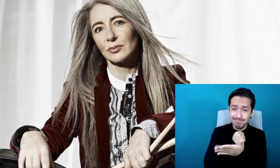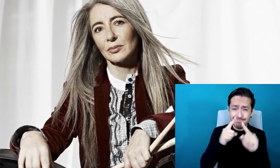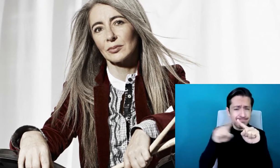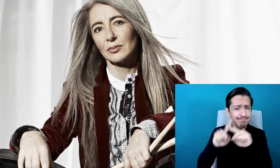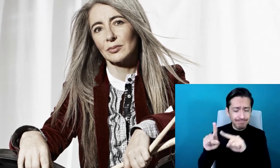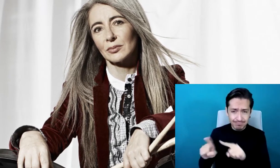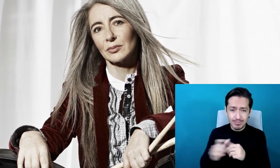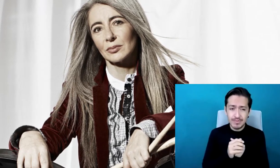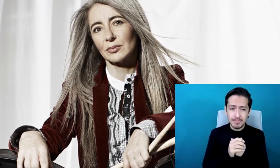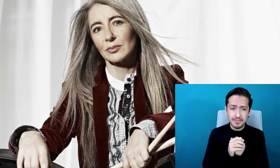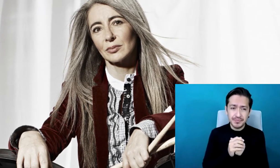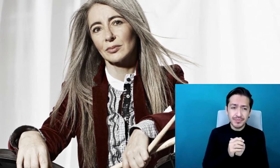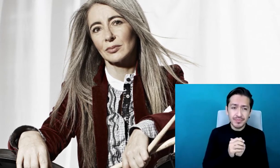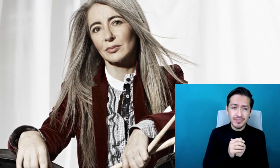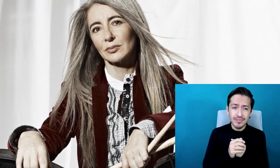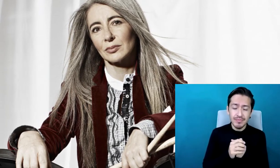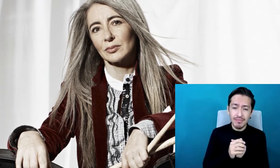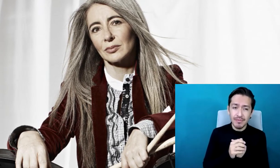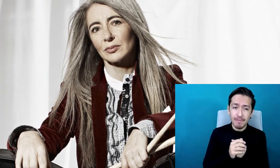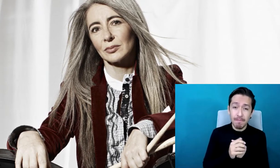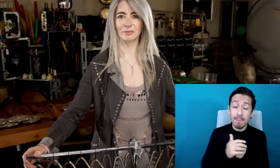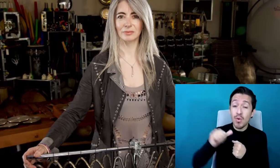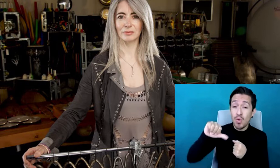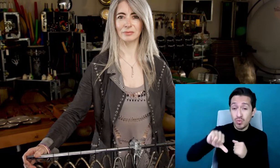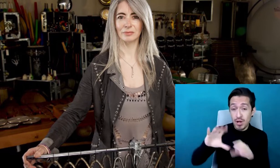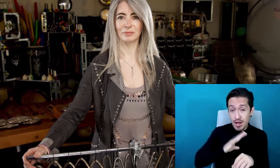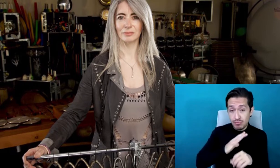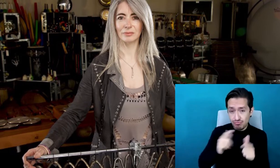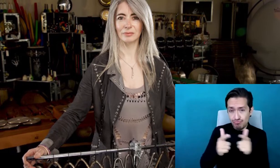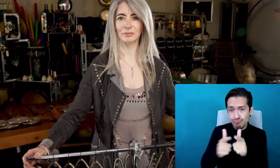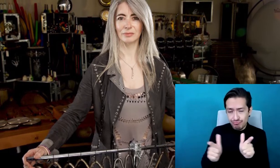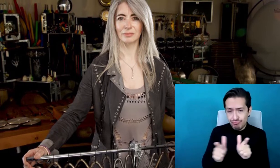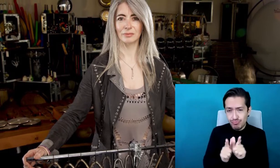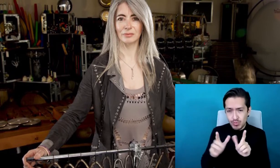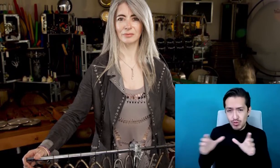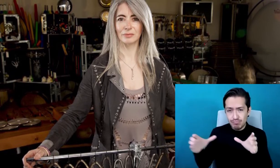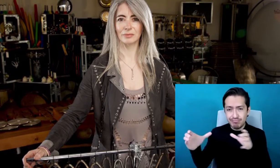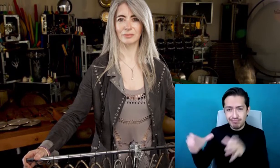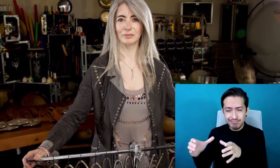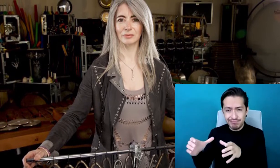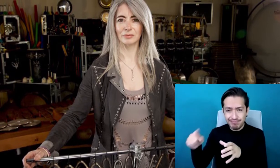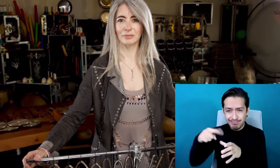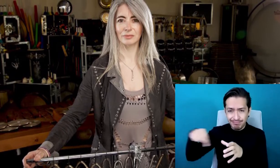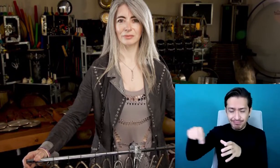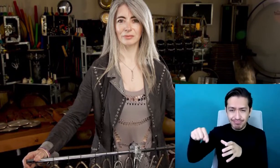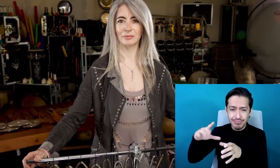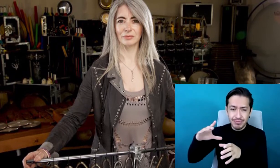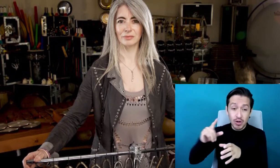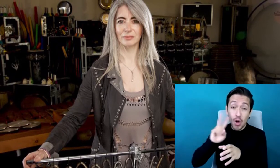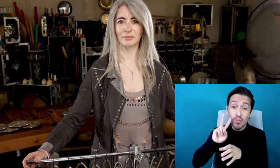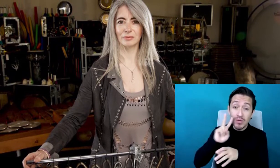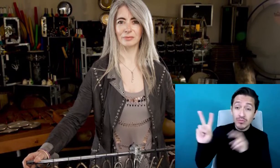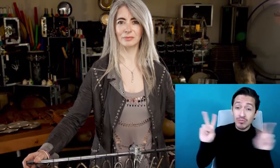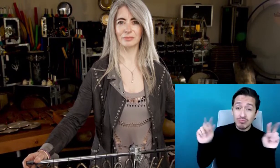integra la Evelyn Glennie Collection, como vemos detrás de ella estos maravillosos instrumentos de